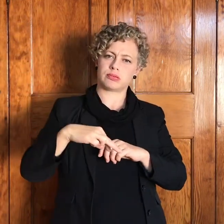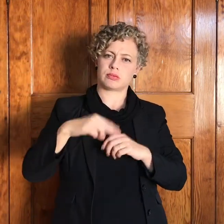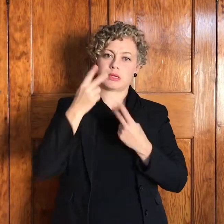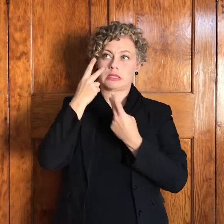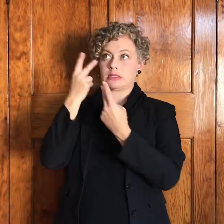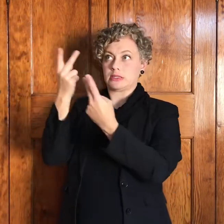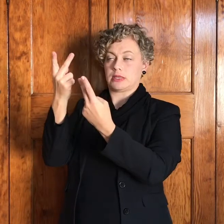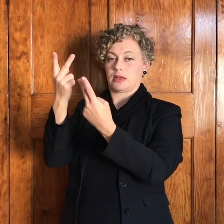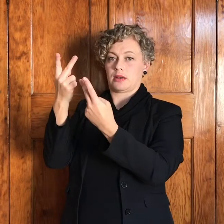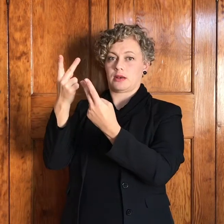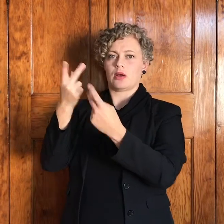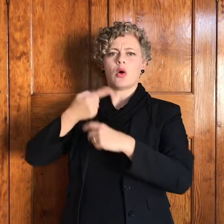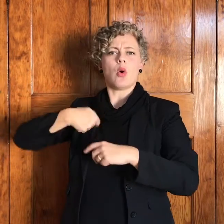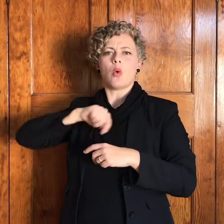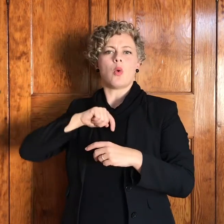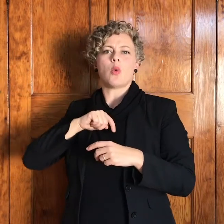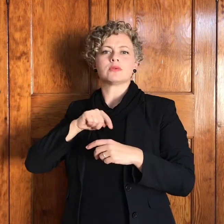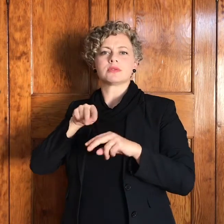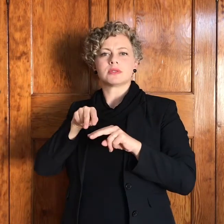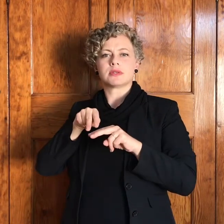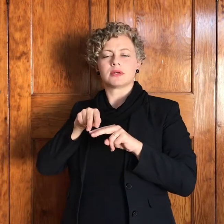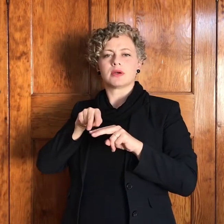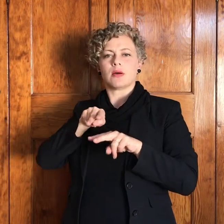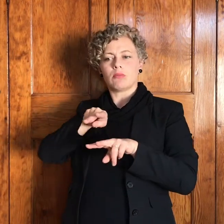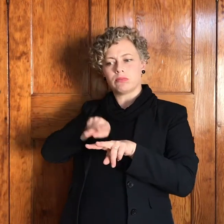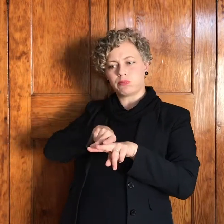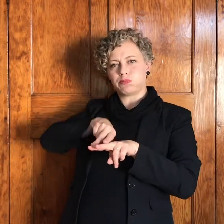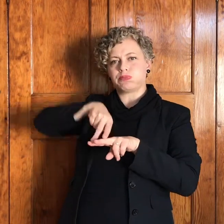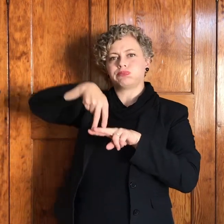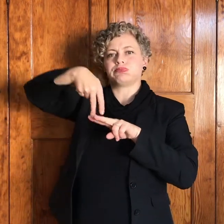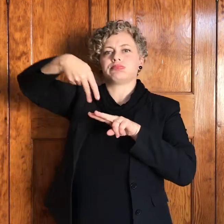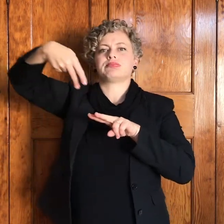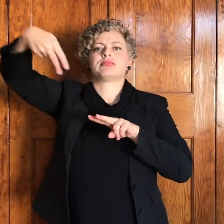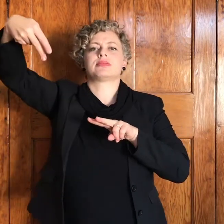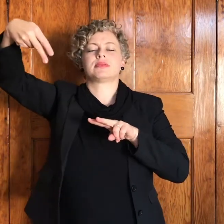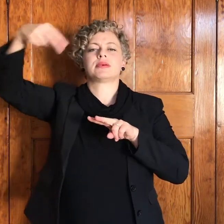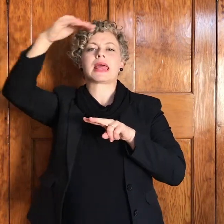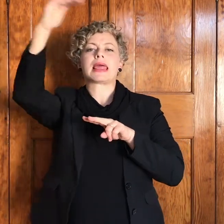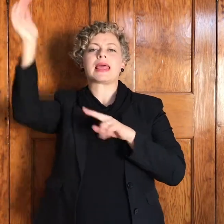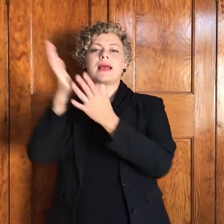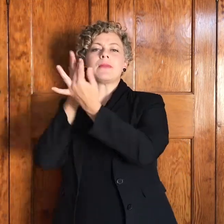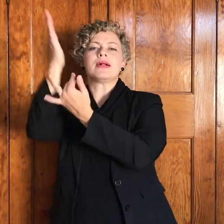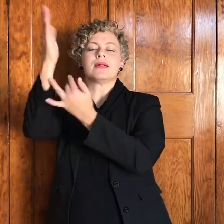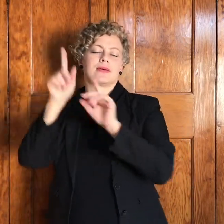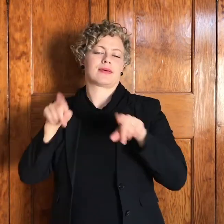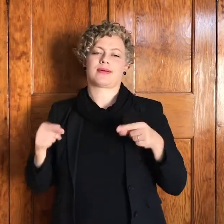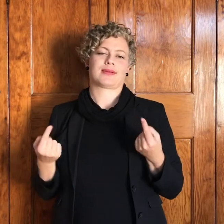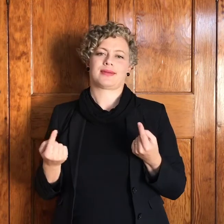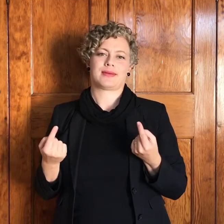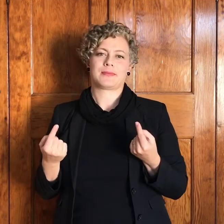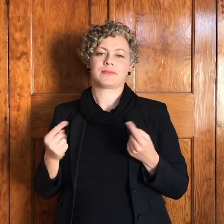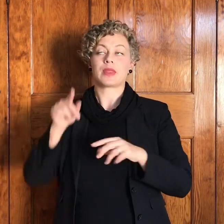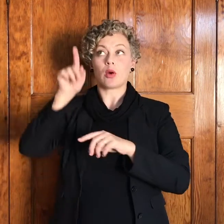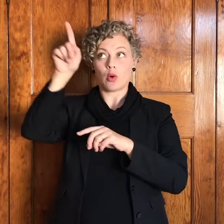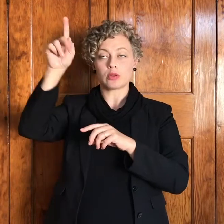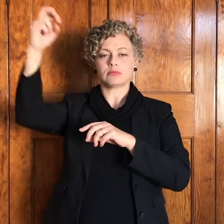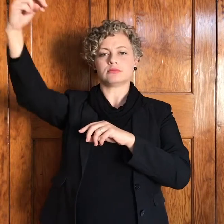kan nie een leer en trappe opricht na die jimmel en hy dit by babel al probeer dit kan nie werk nie maar daar word een neergelaat